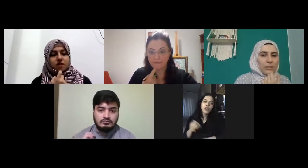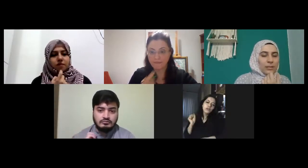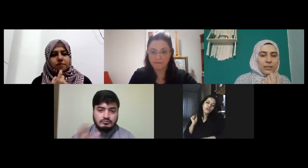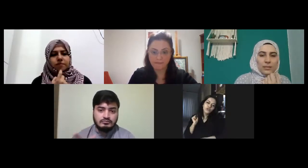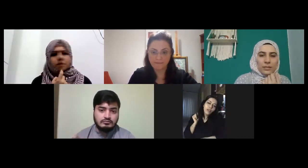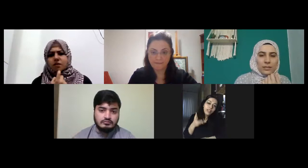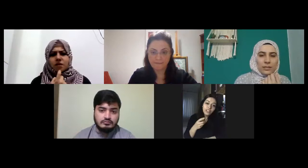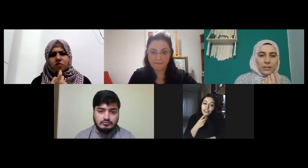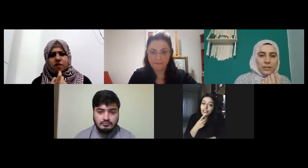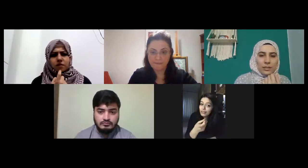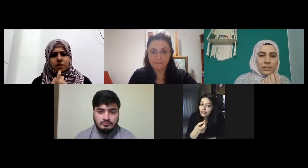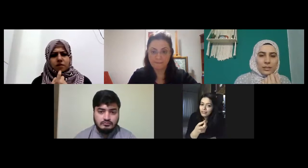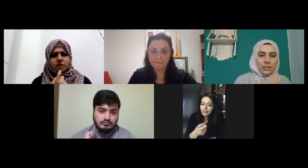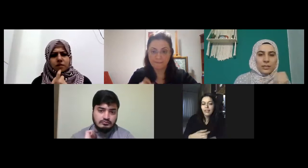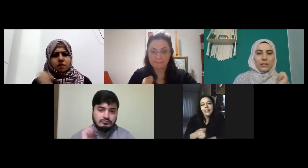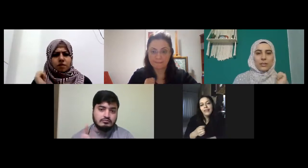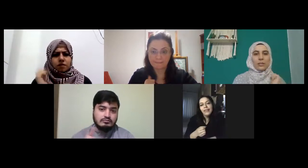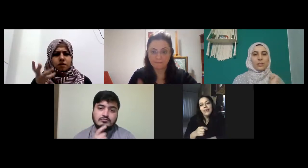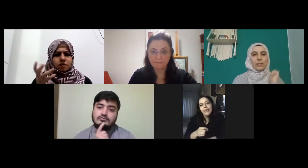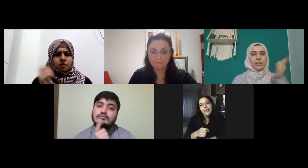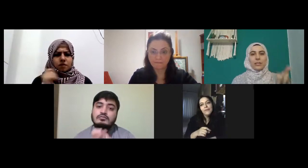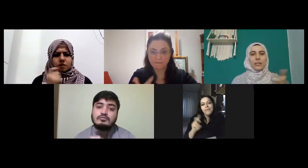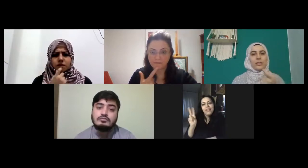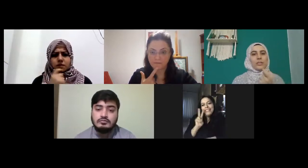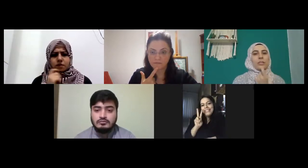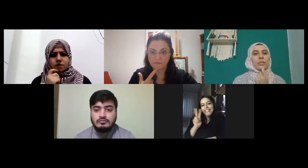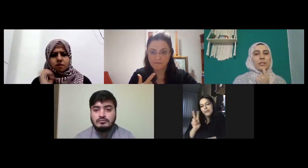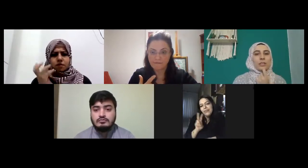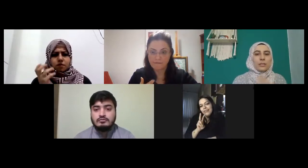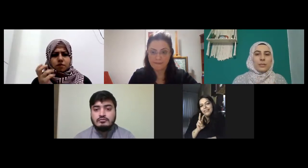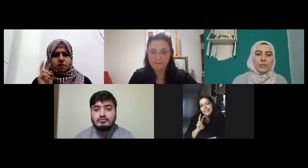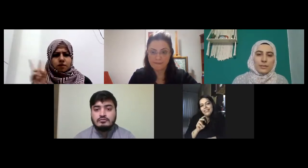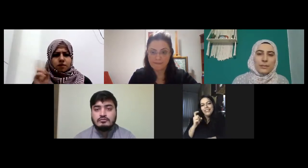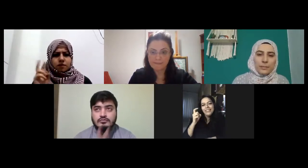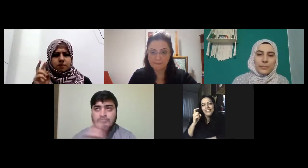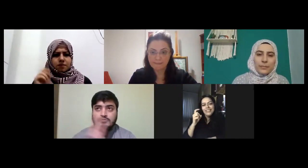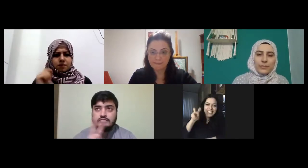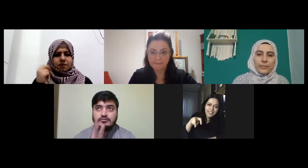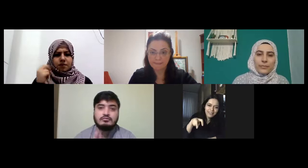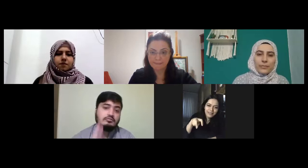ama şu kaç yaşındasın yirmi sekiz